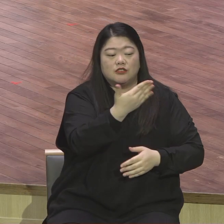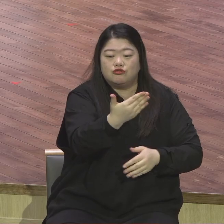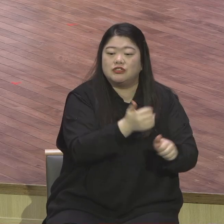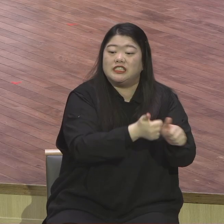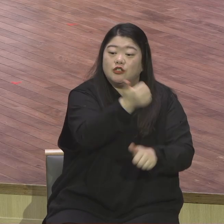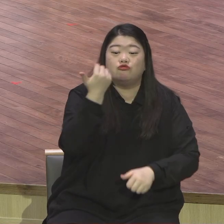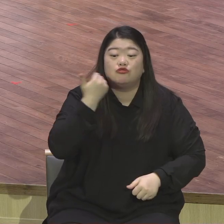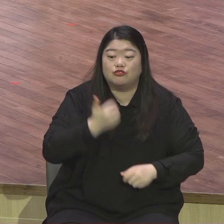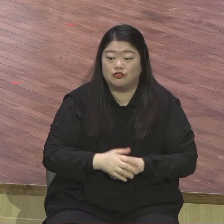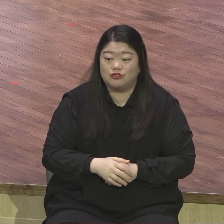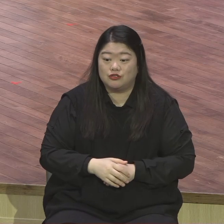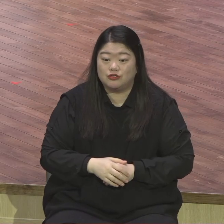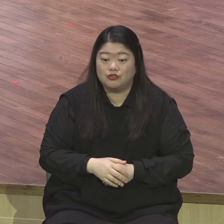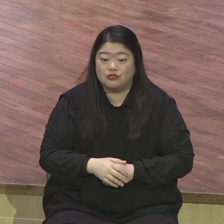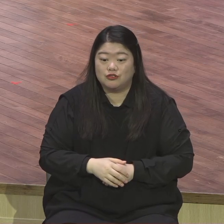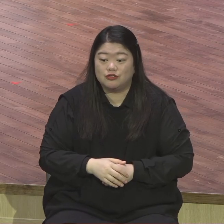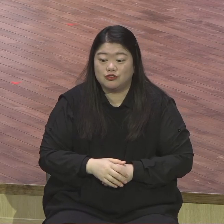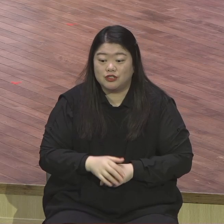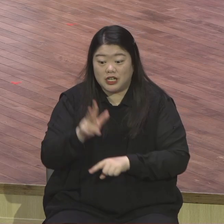소방관은 물불을 가리지 않는다